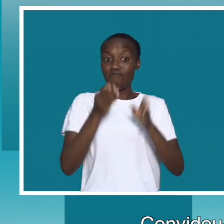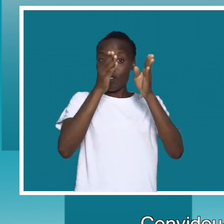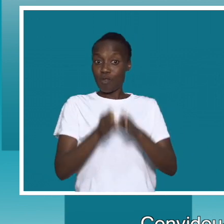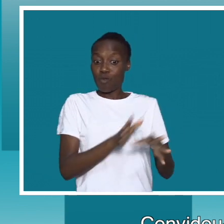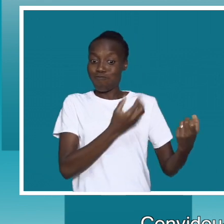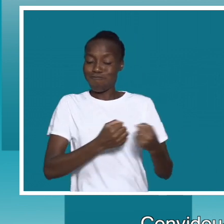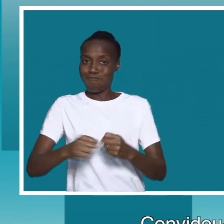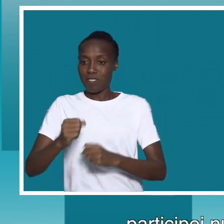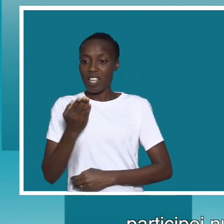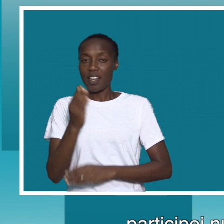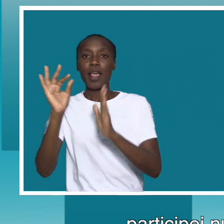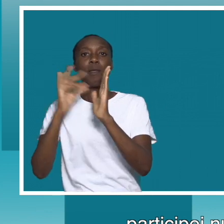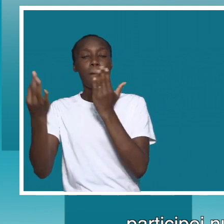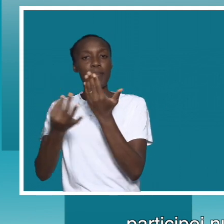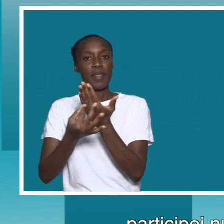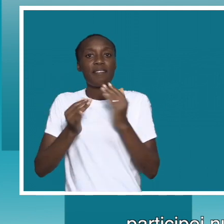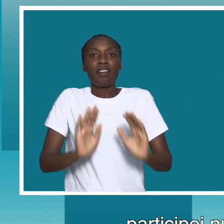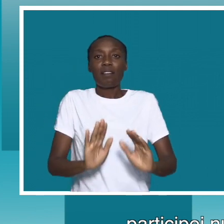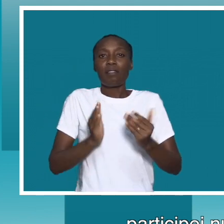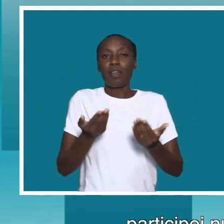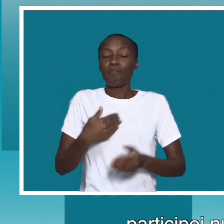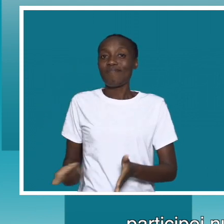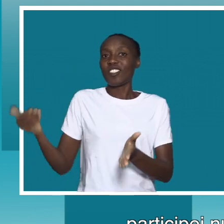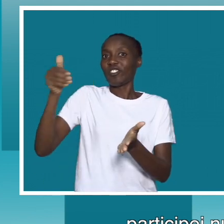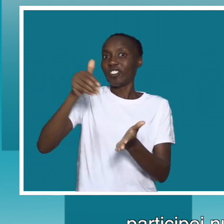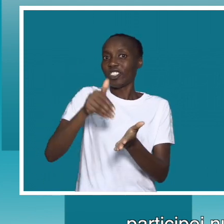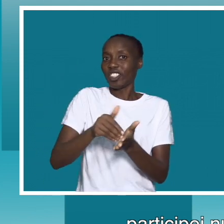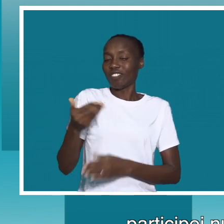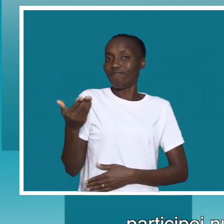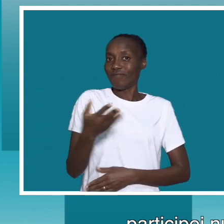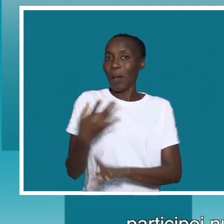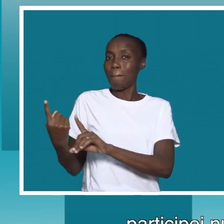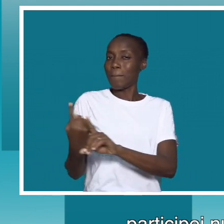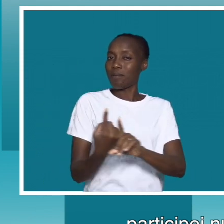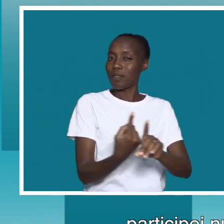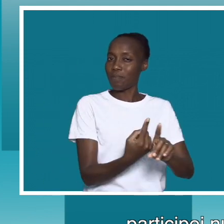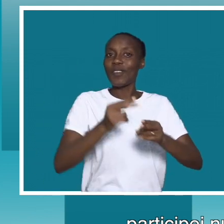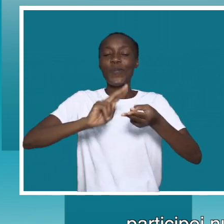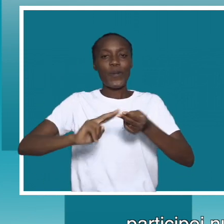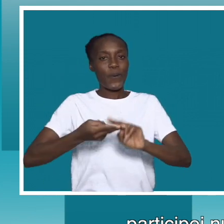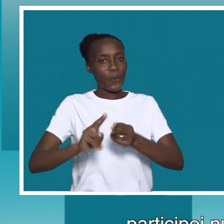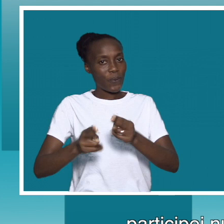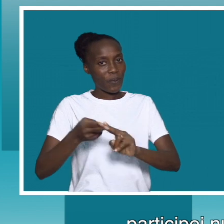Modefa então cheguei participei de uma das reuniões que lá estavam acontecendo